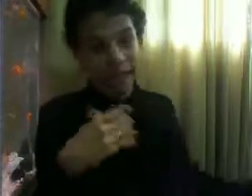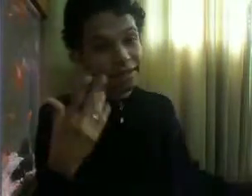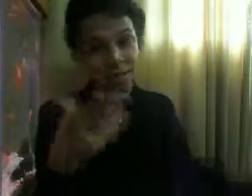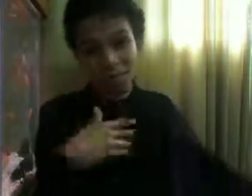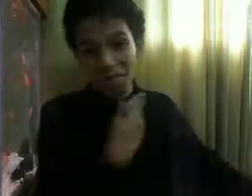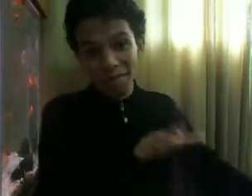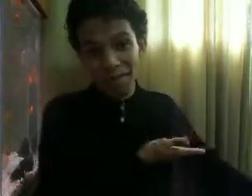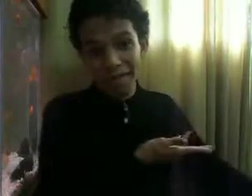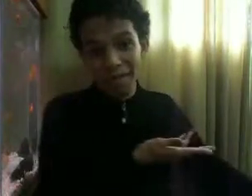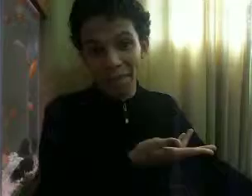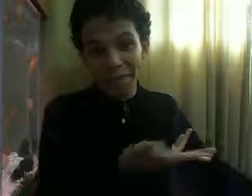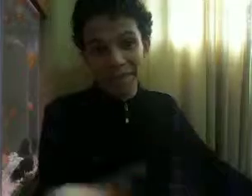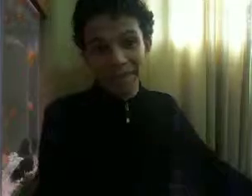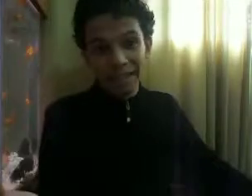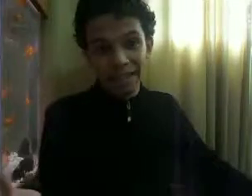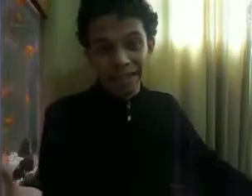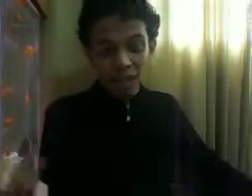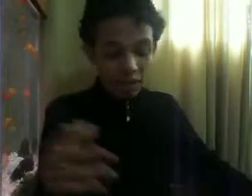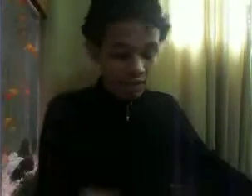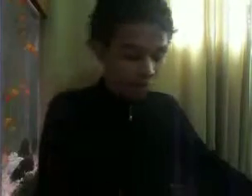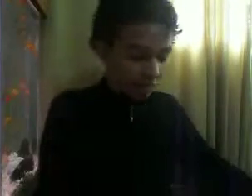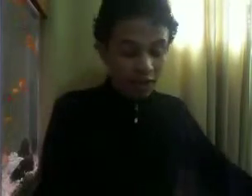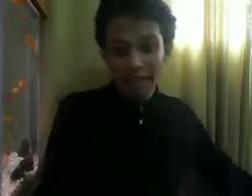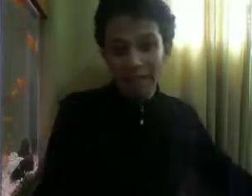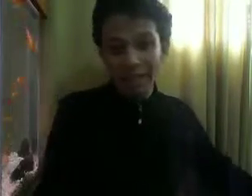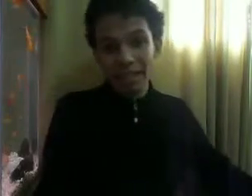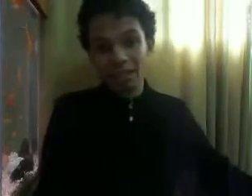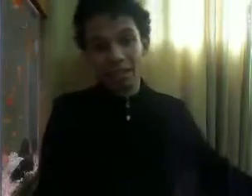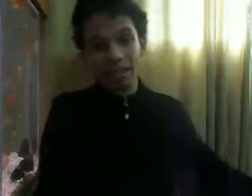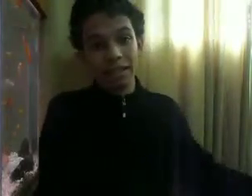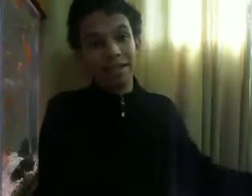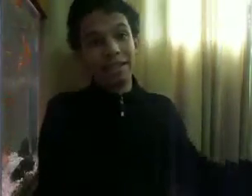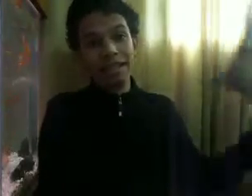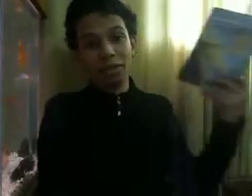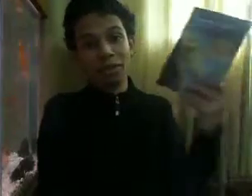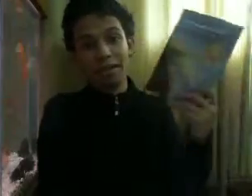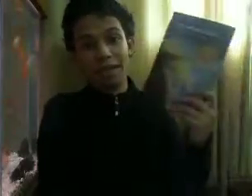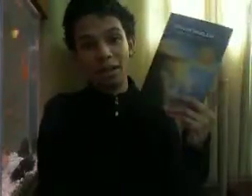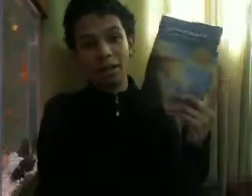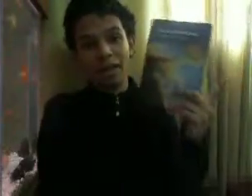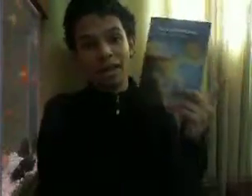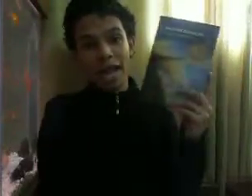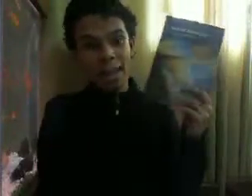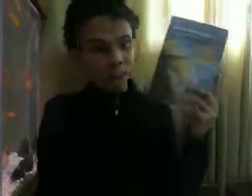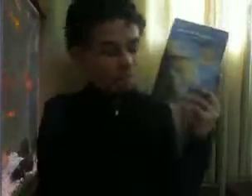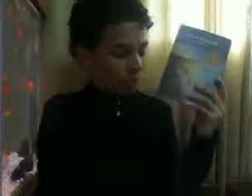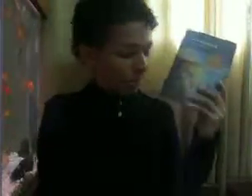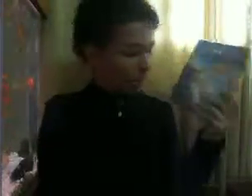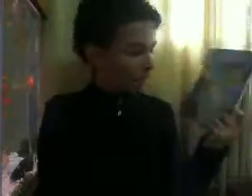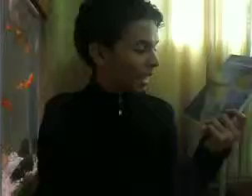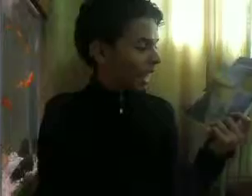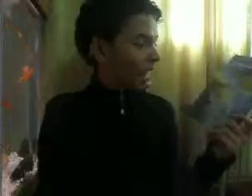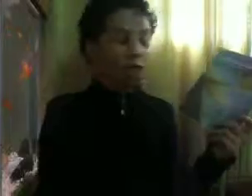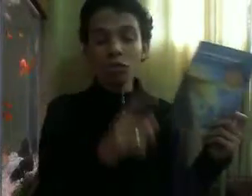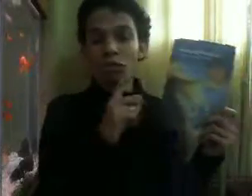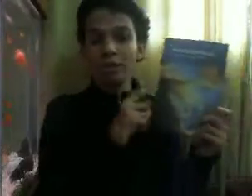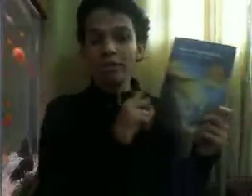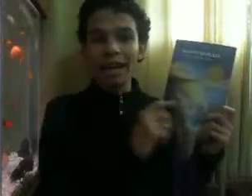essas e outras Vale mais a pena Ler o livro Fora também Que a escrita Do Marcelo É muito boa E o Luiz Vai